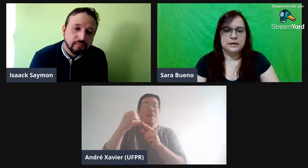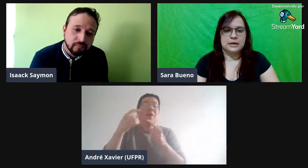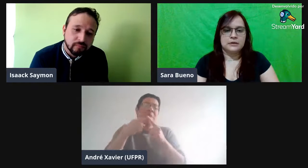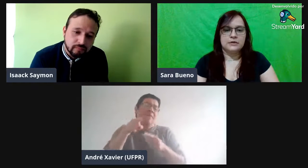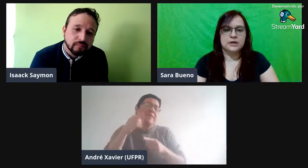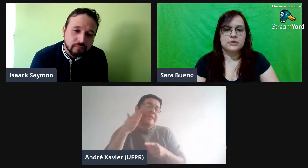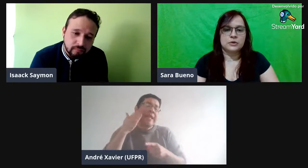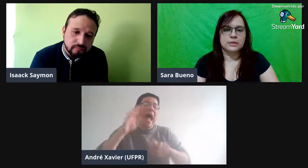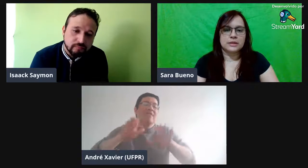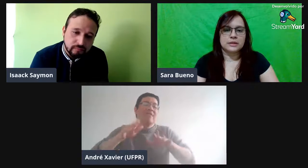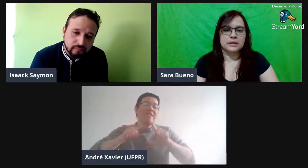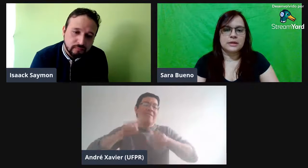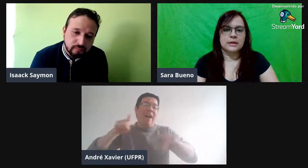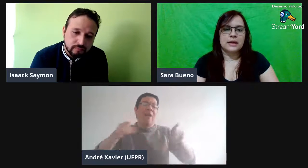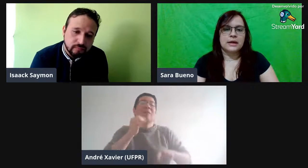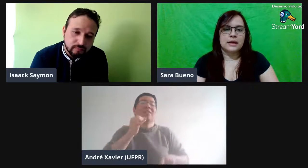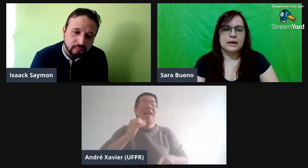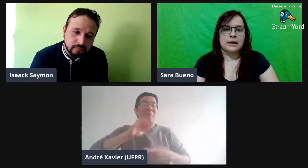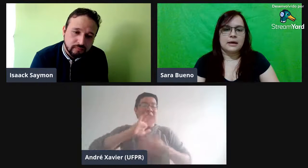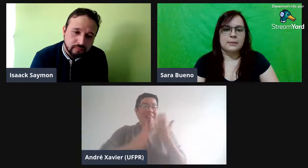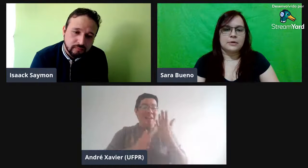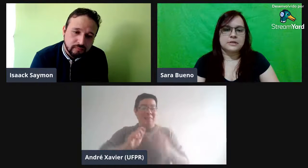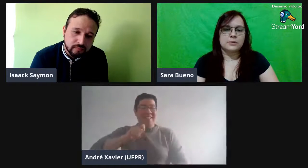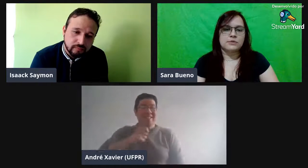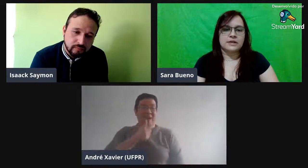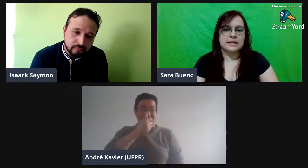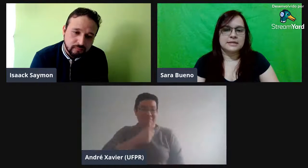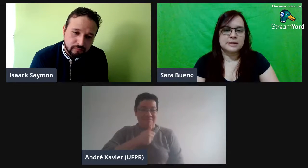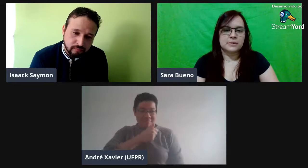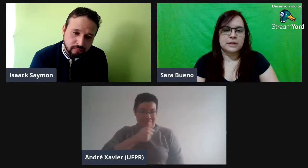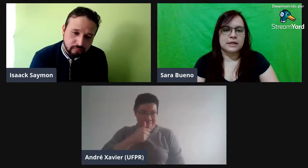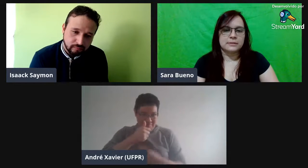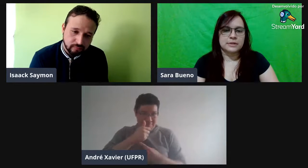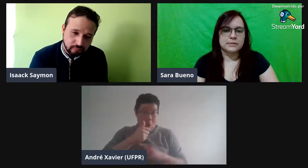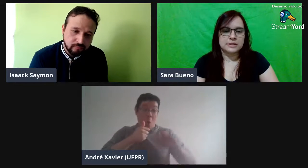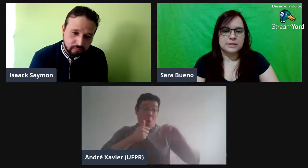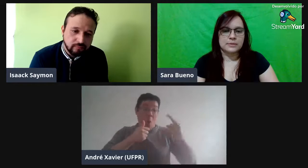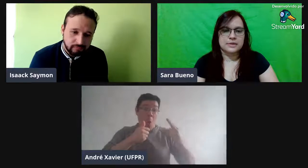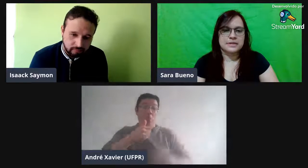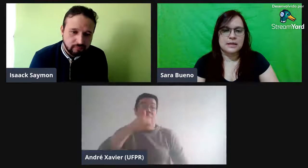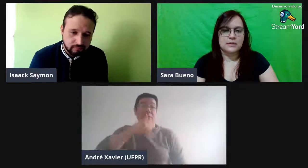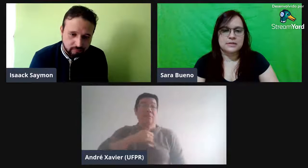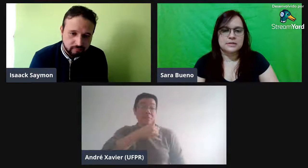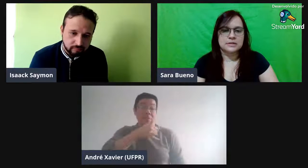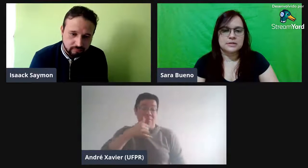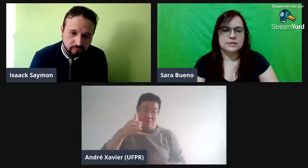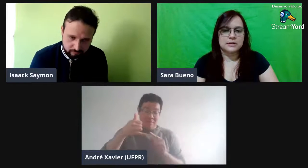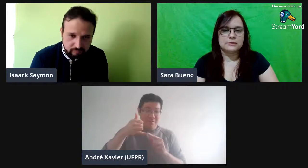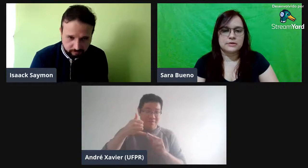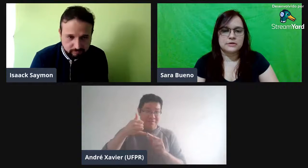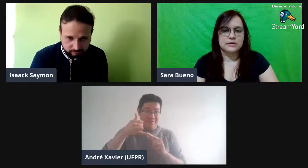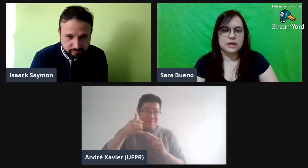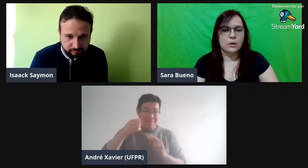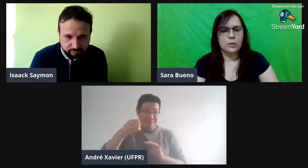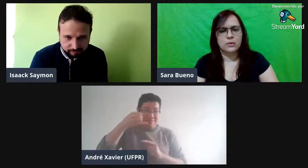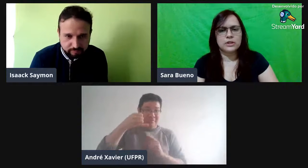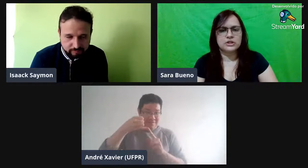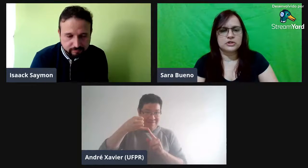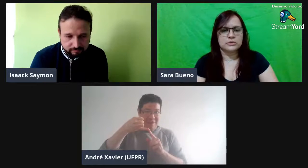ele fala sobre, por exemplo, uma variação da Libras, por exemplo, esse sinal, assim, de sacrifício, né? Ou com o dedinho.